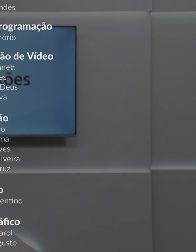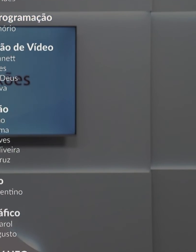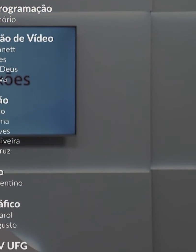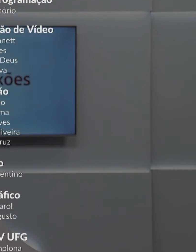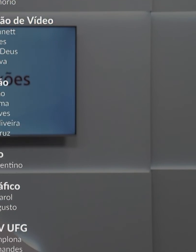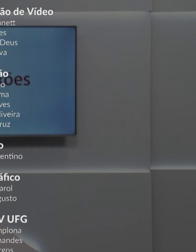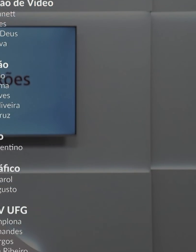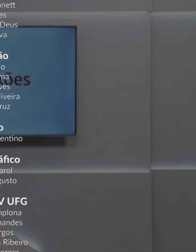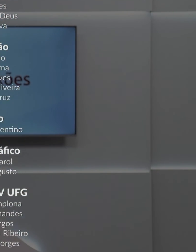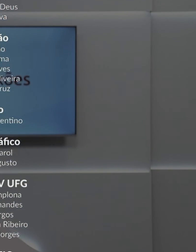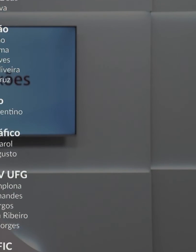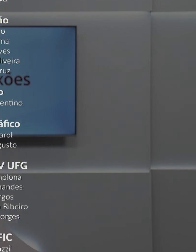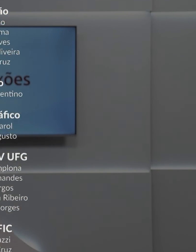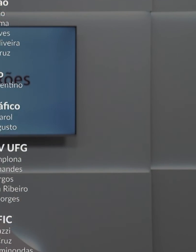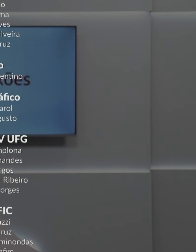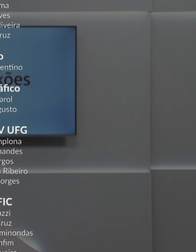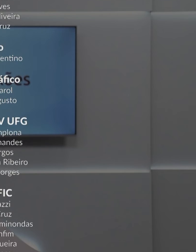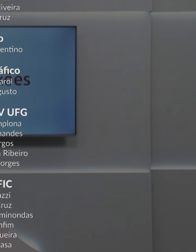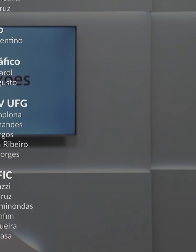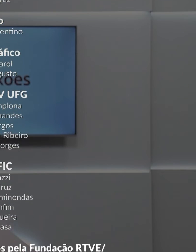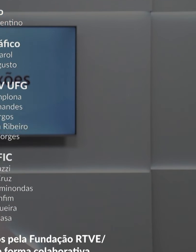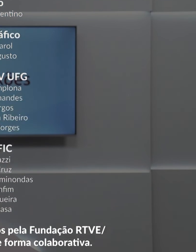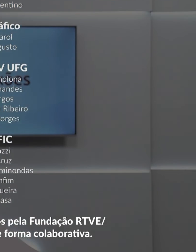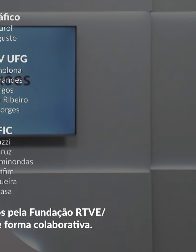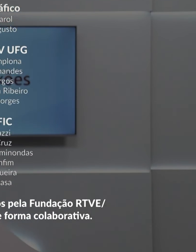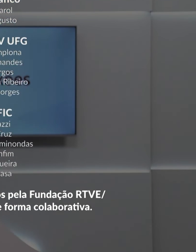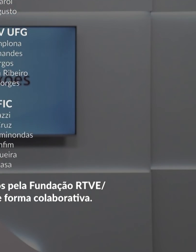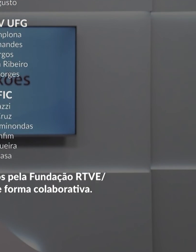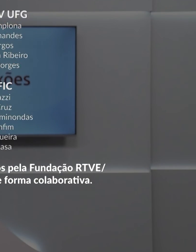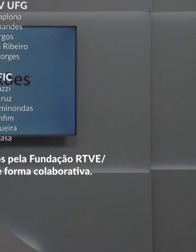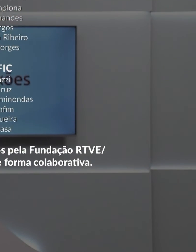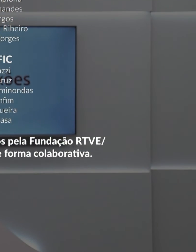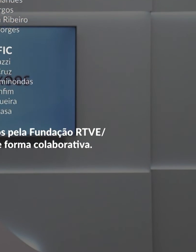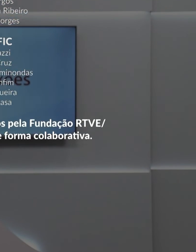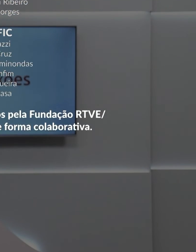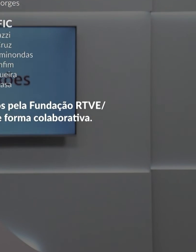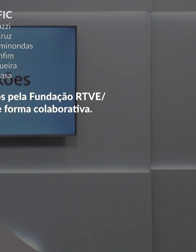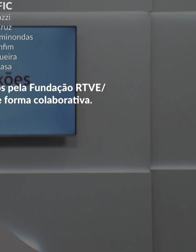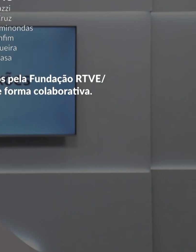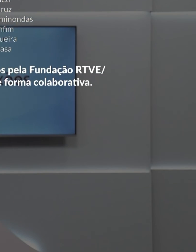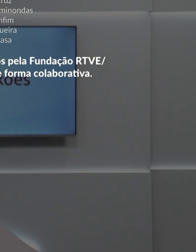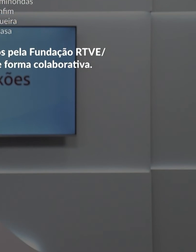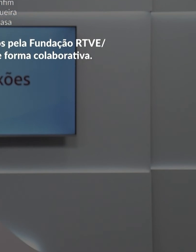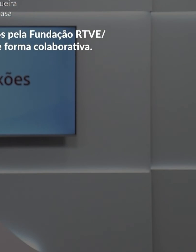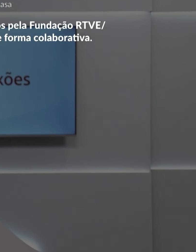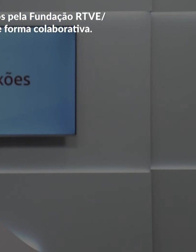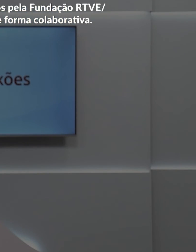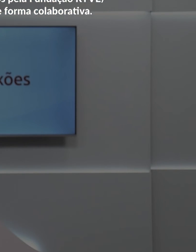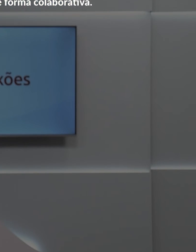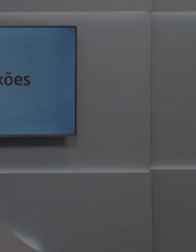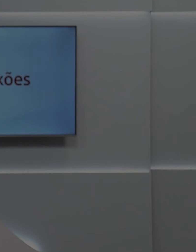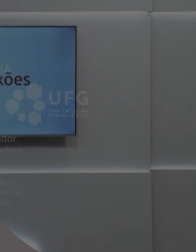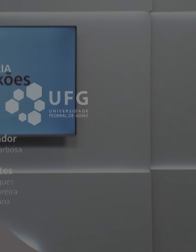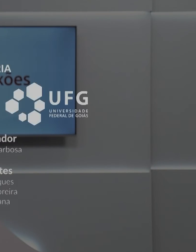aqui no com